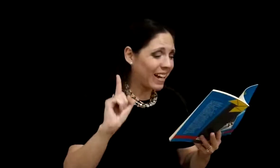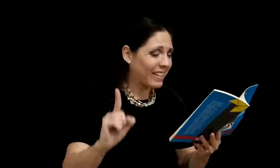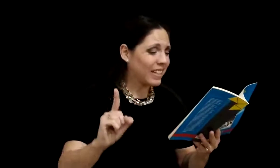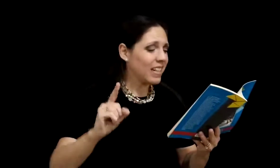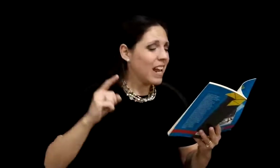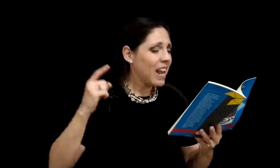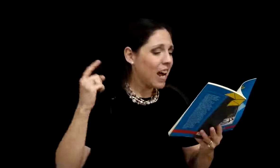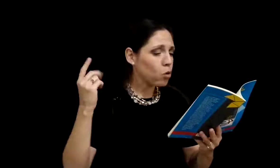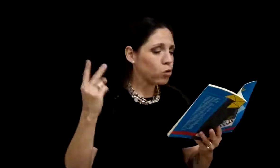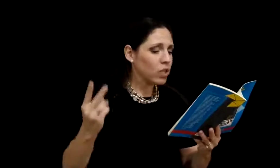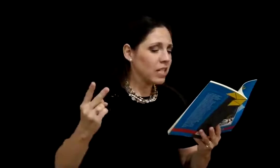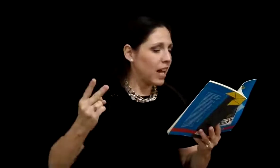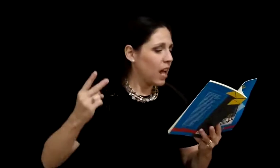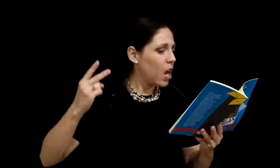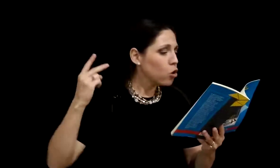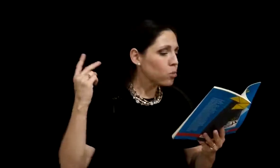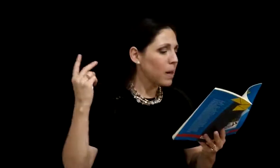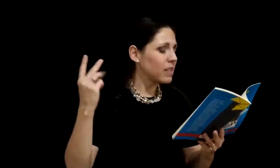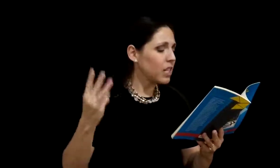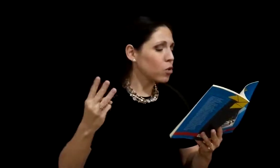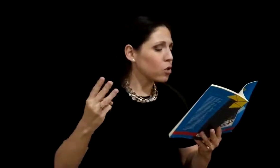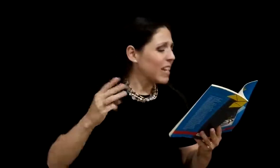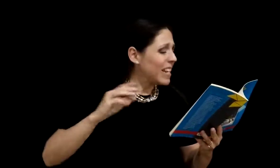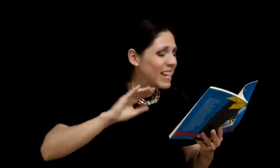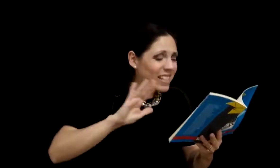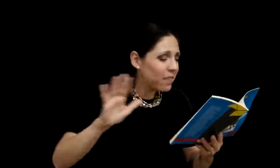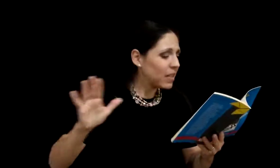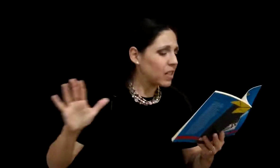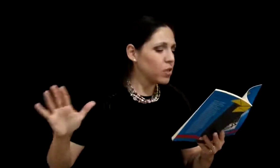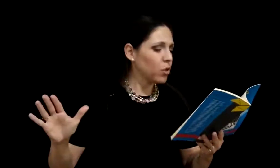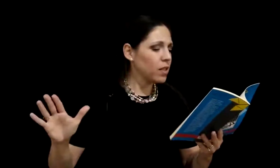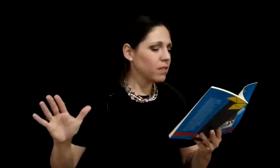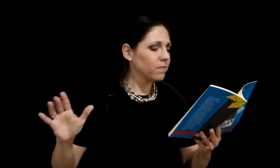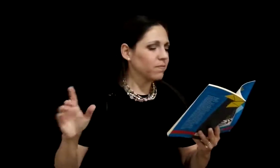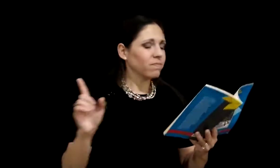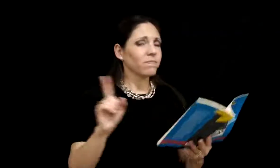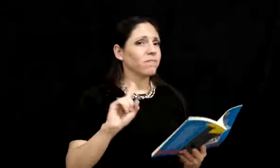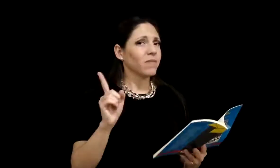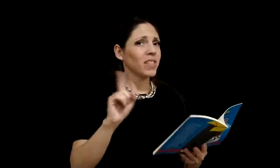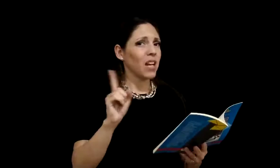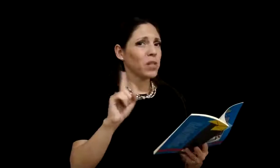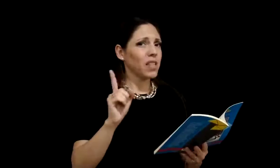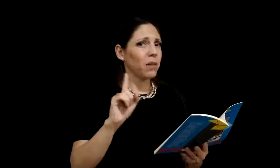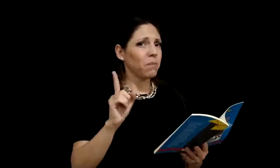jardín, la cocina, los pasillos y las habitaciones ya no estaban